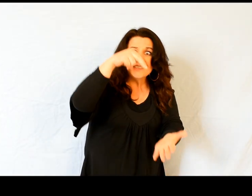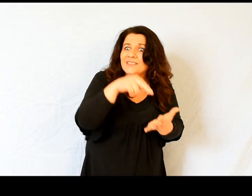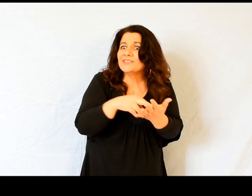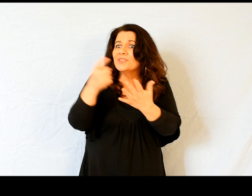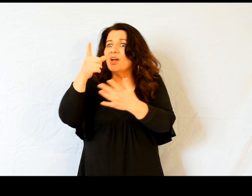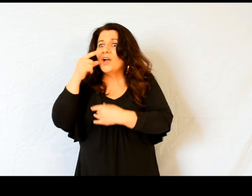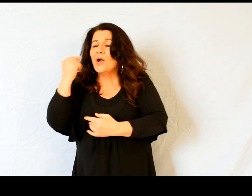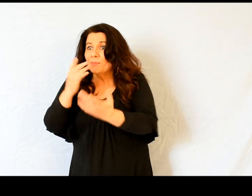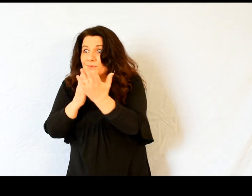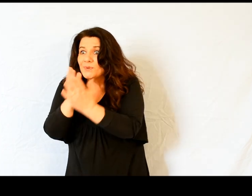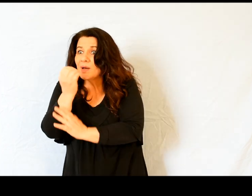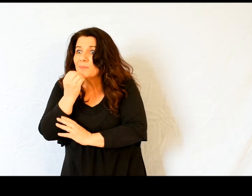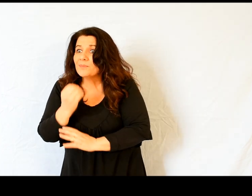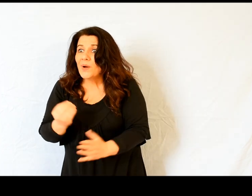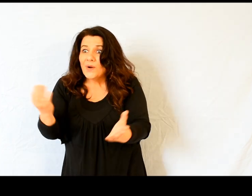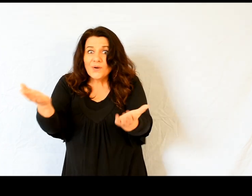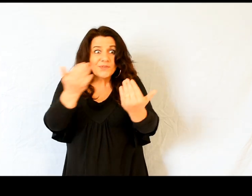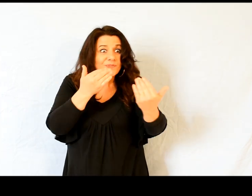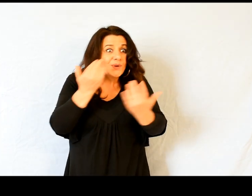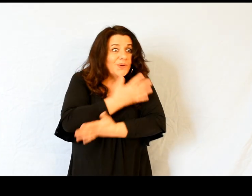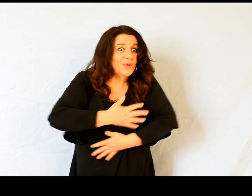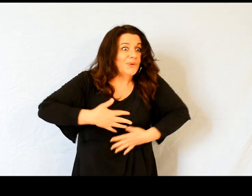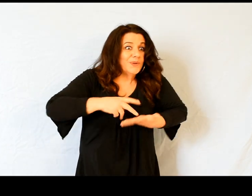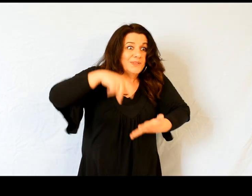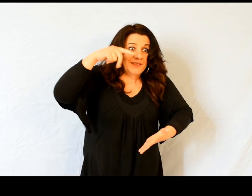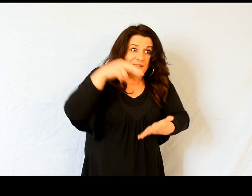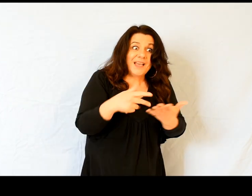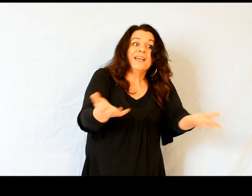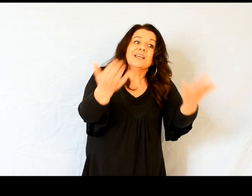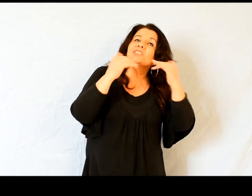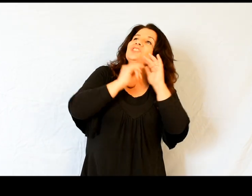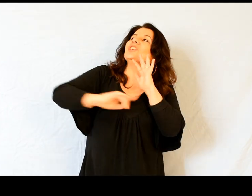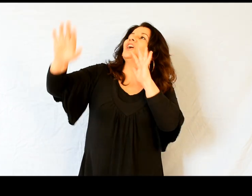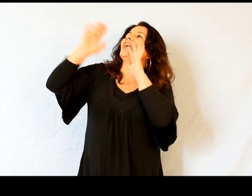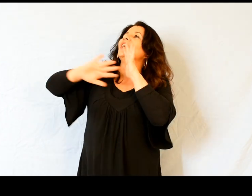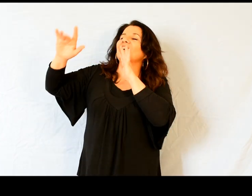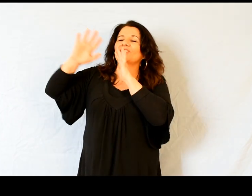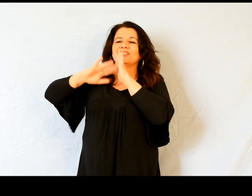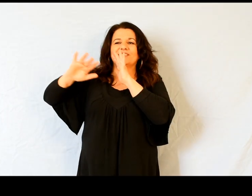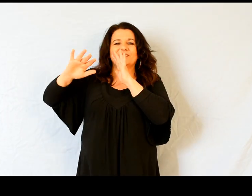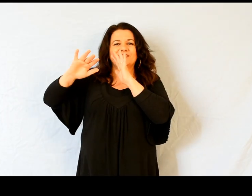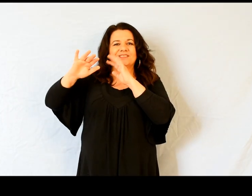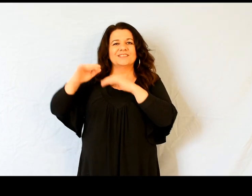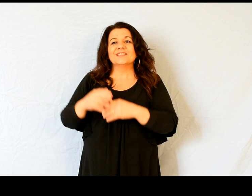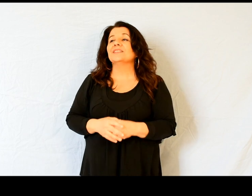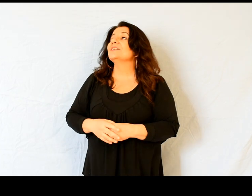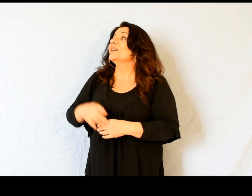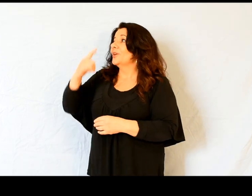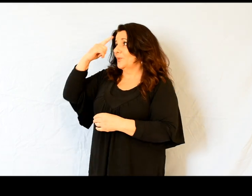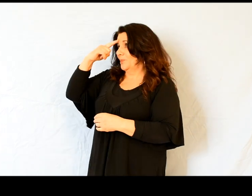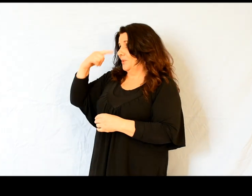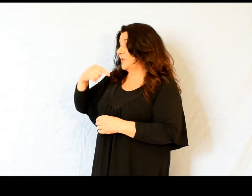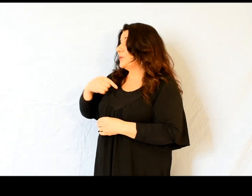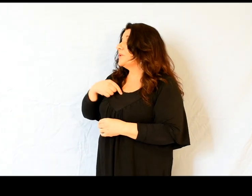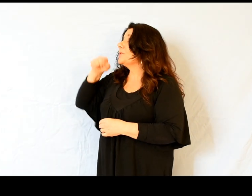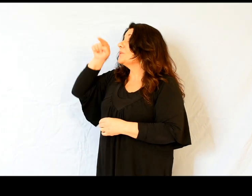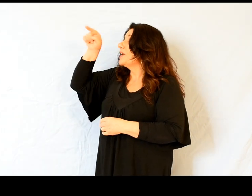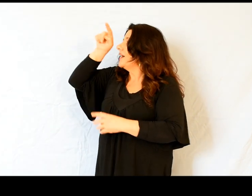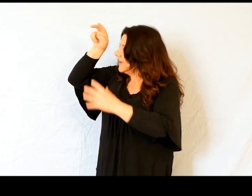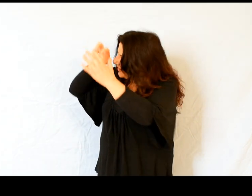chantez votre allégresse Tu es un refuge pour moi